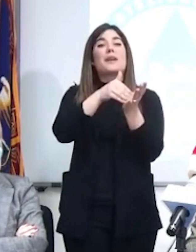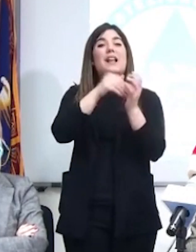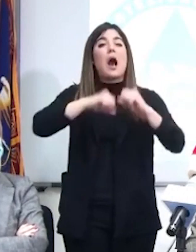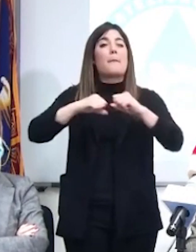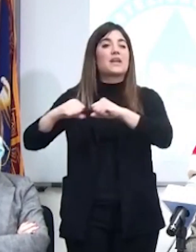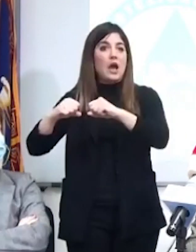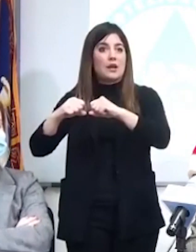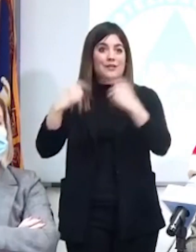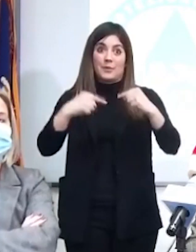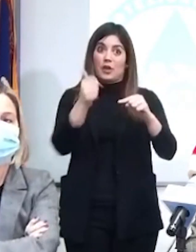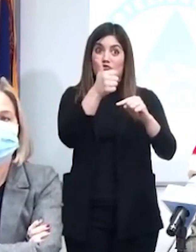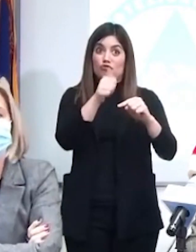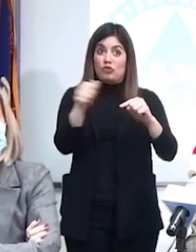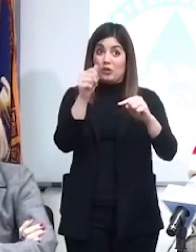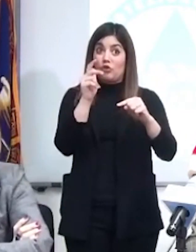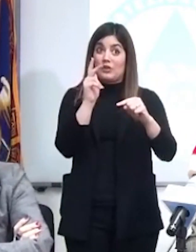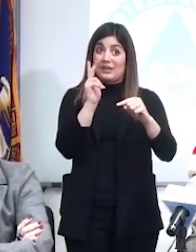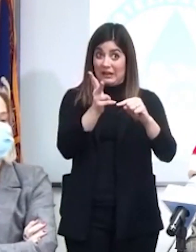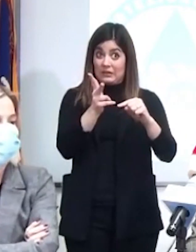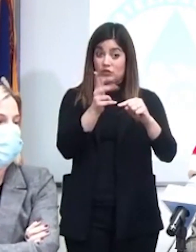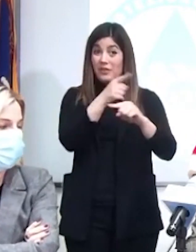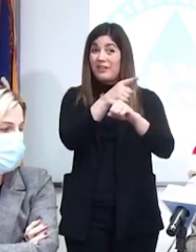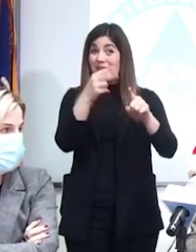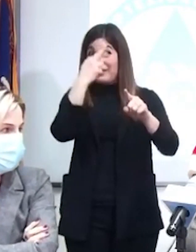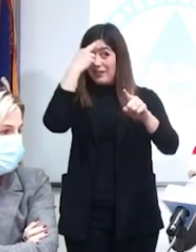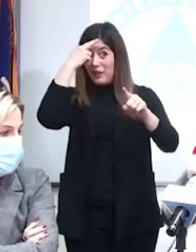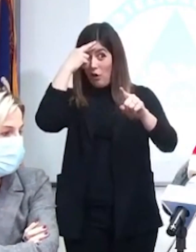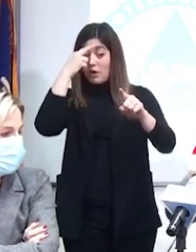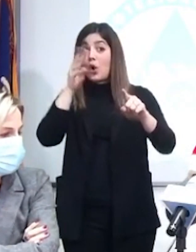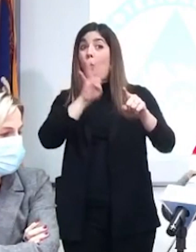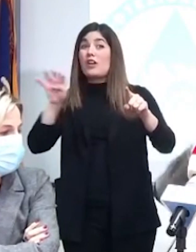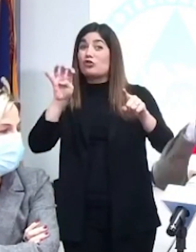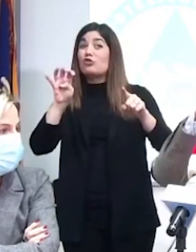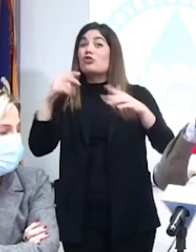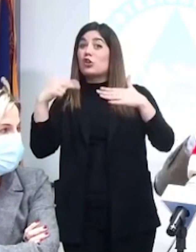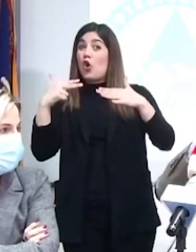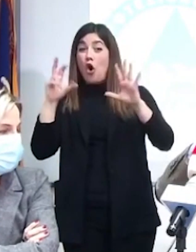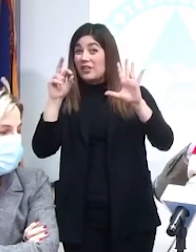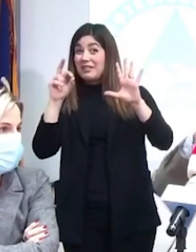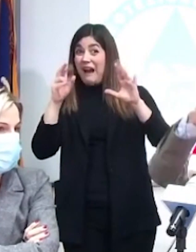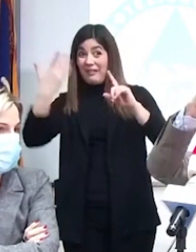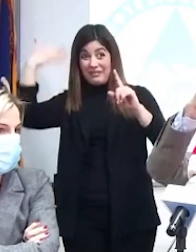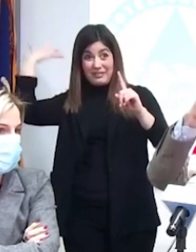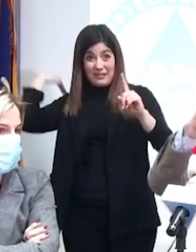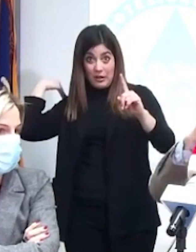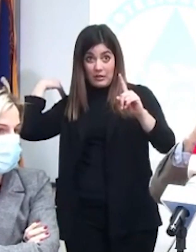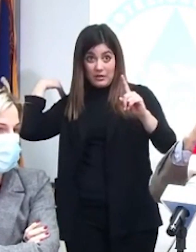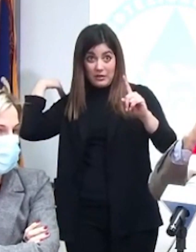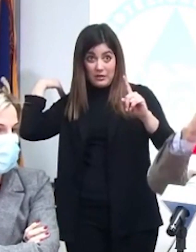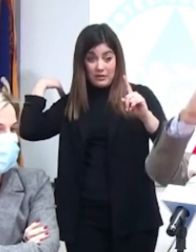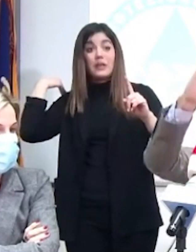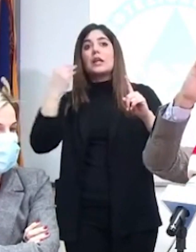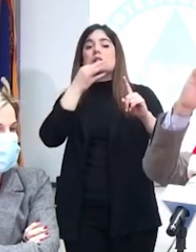ricordate che 15 giorni fa avevamo 480. Quindi siamo a 113 positivi ogni 100.000